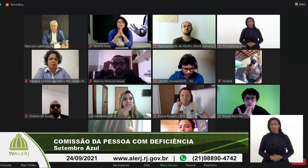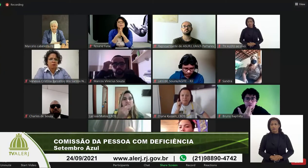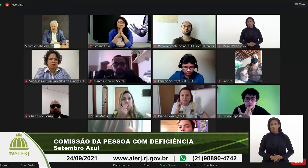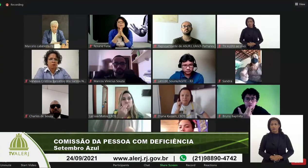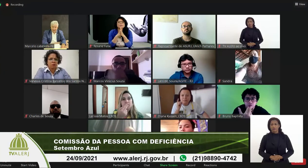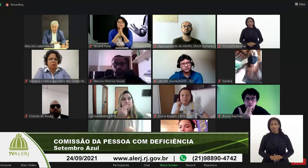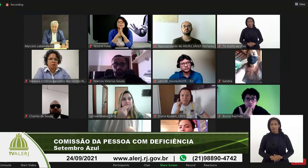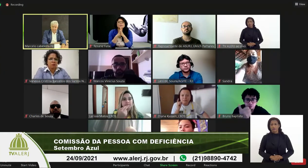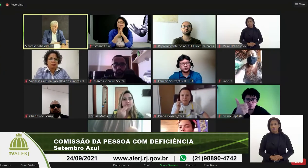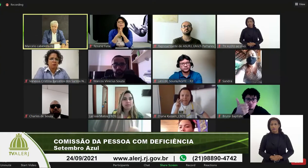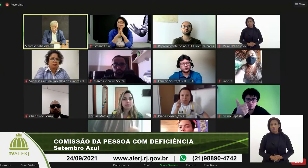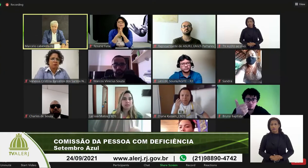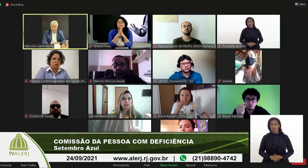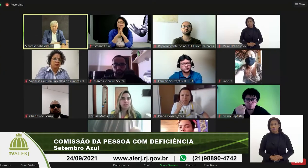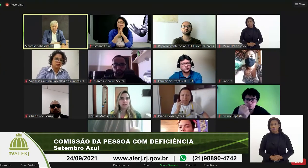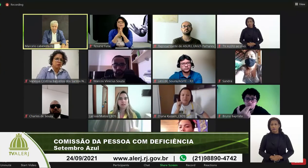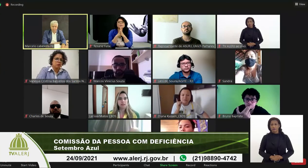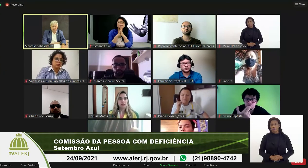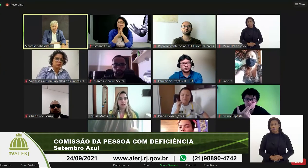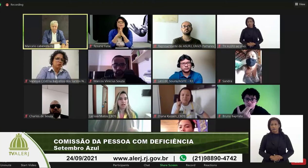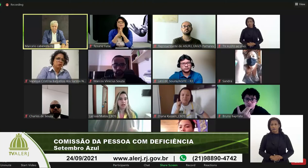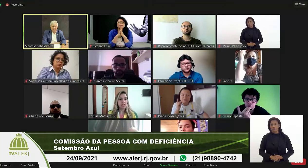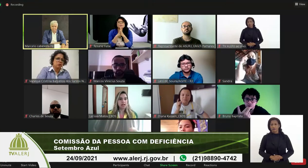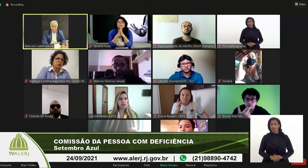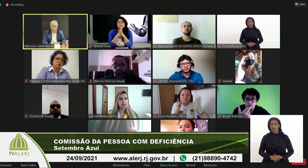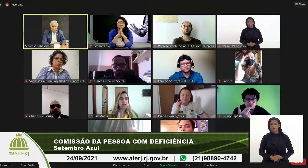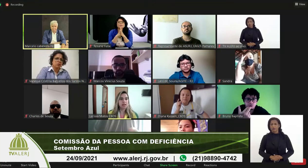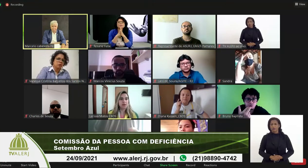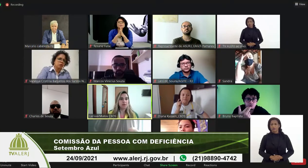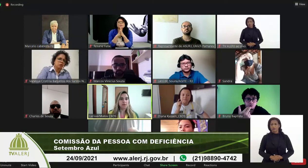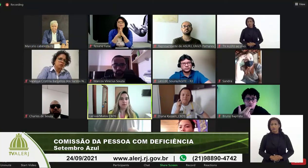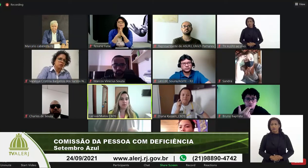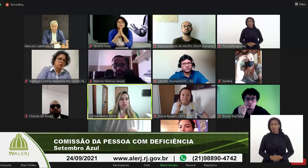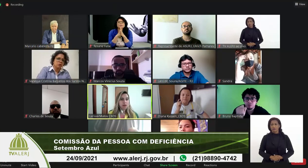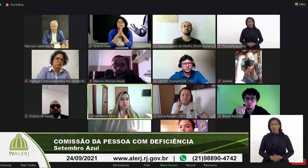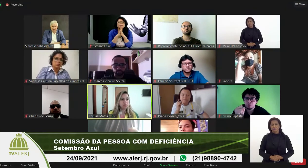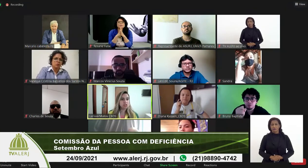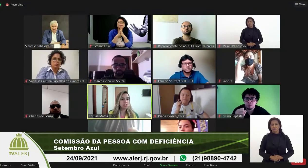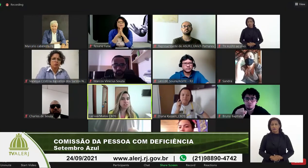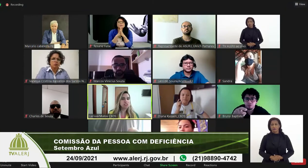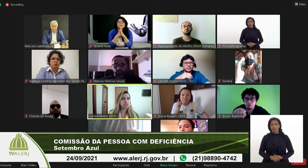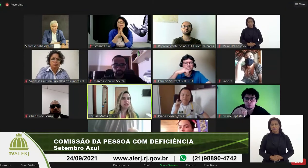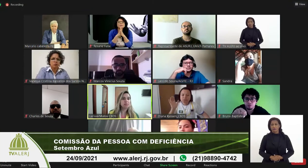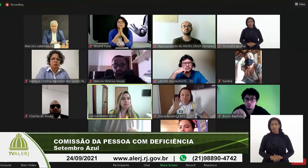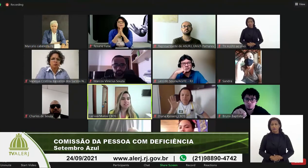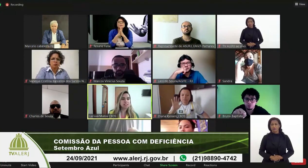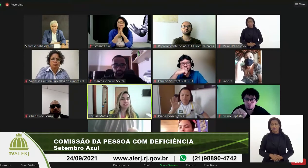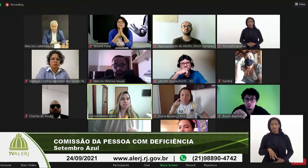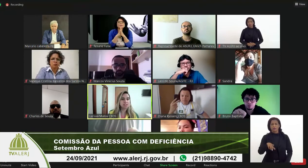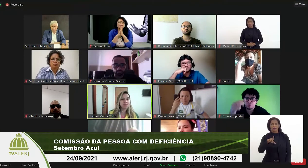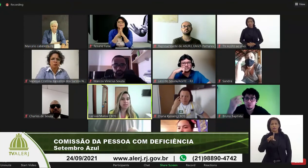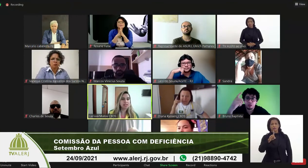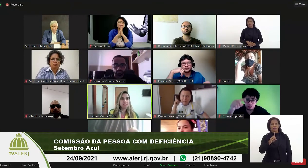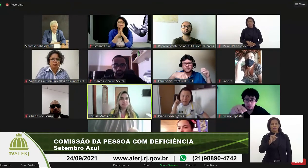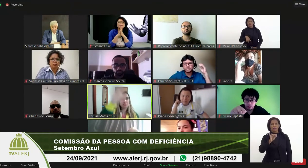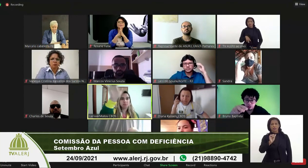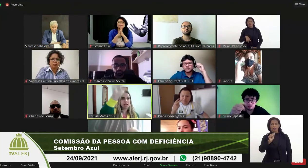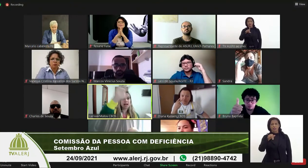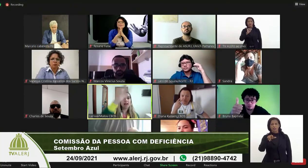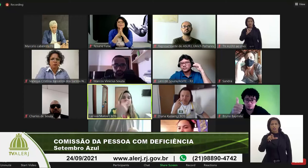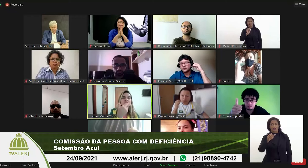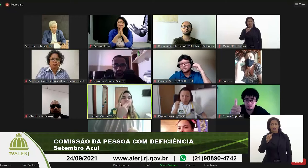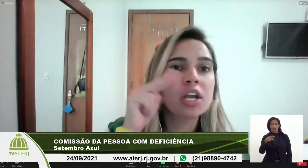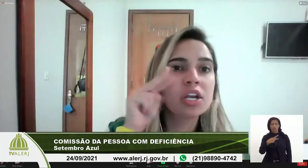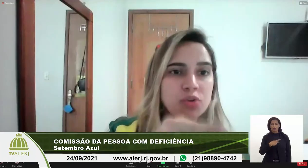a palavra a está livre por favor olá bom dia Diana presidente da CBDS pede a